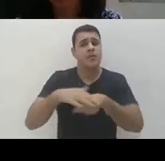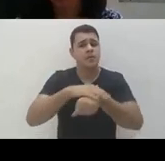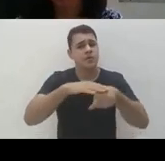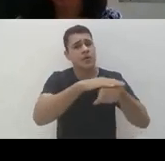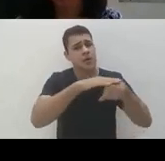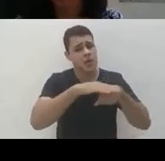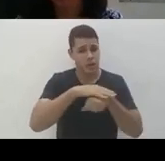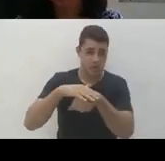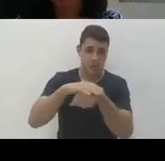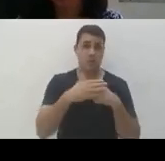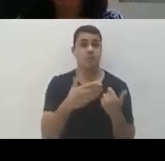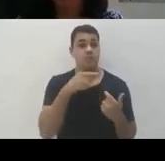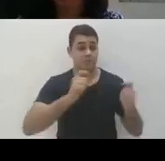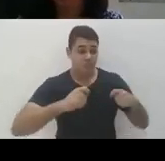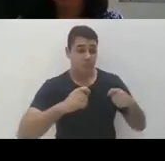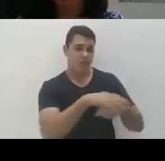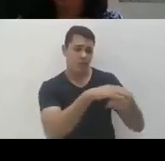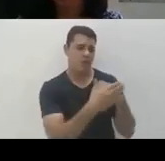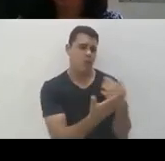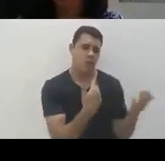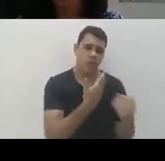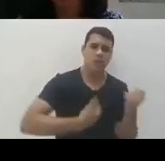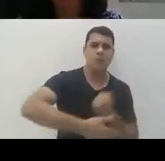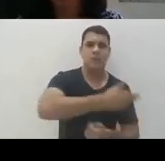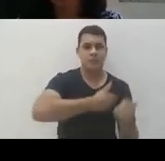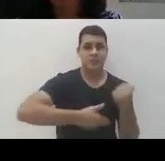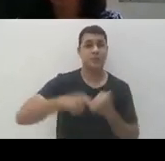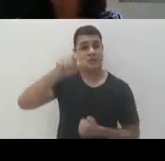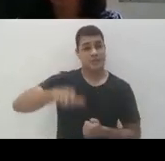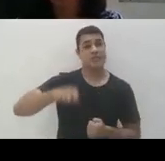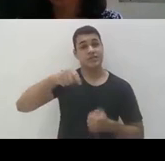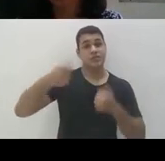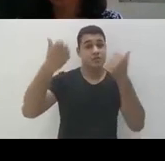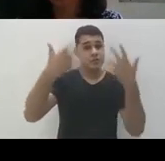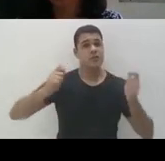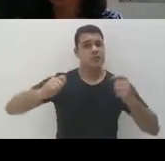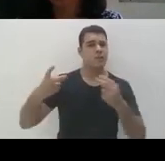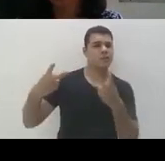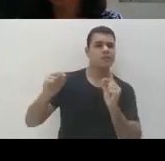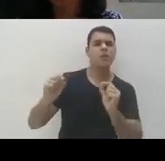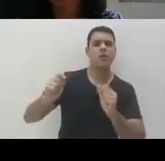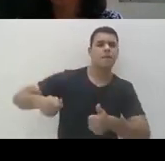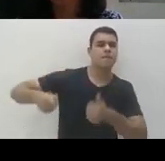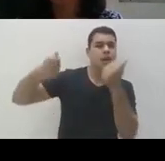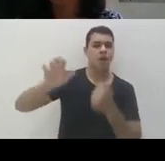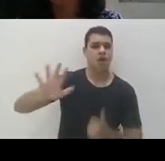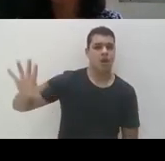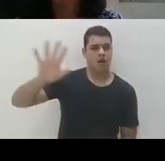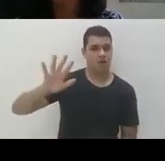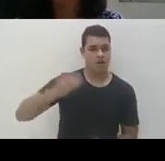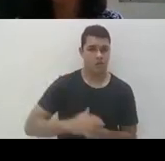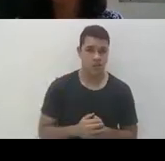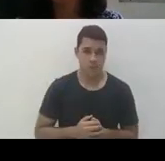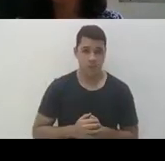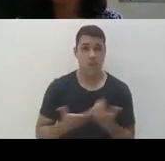quando a gente conversa com eles, interage com eles como você disse, a gente consegue perceber o que é melhor para cada um, óbvio que